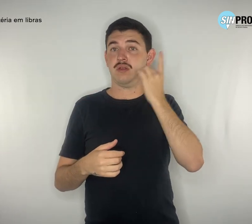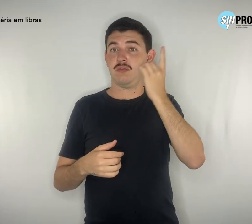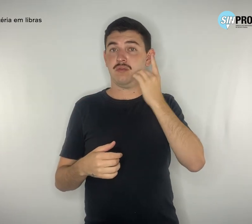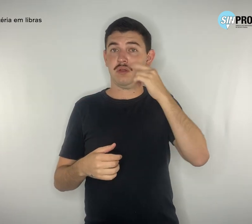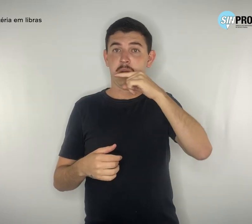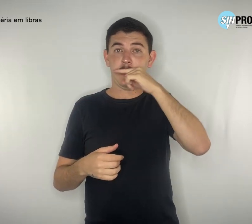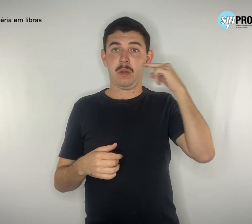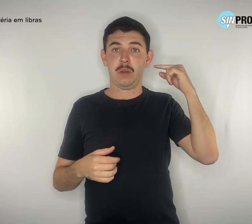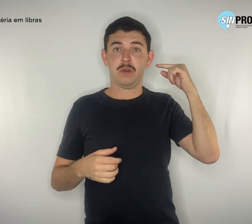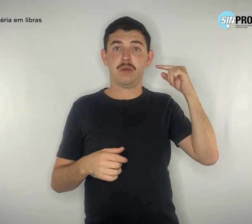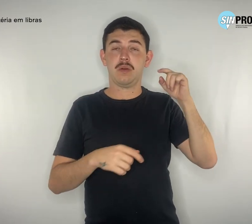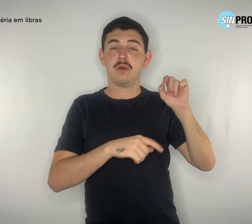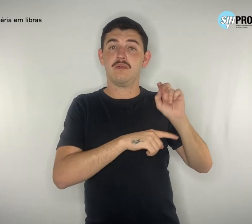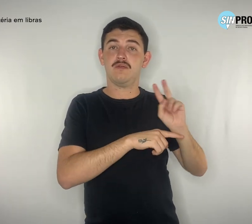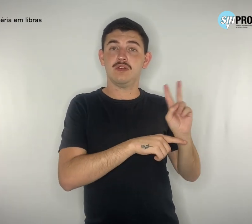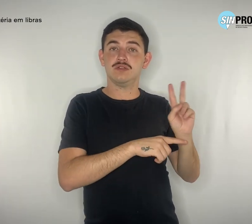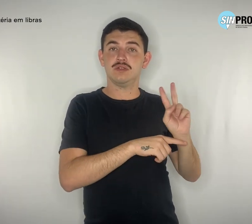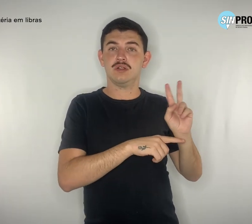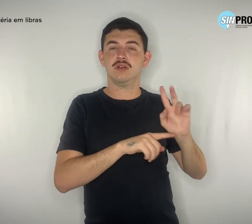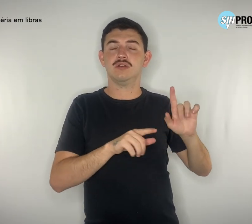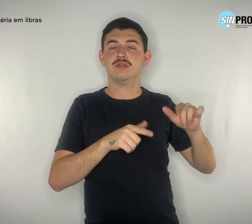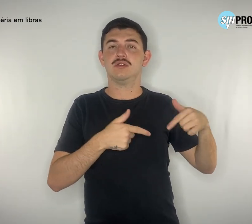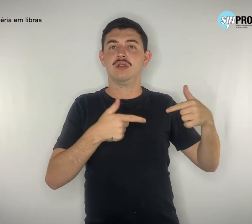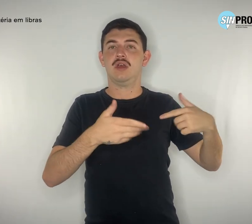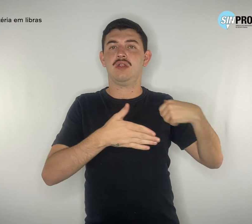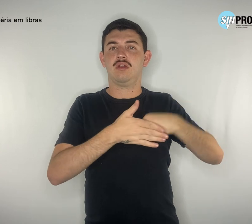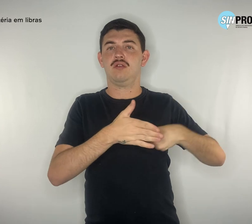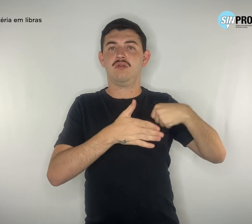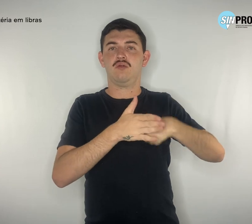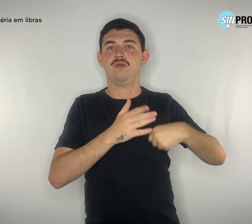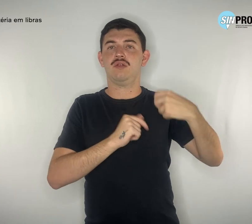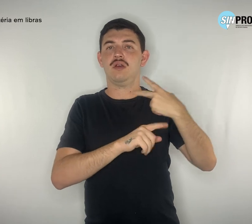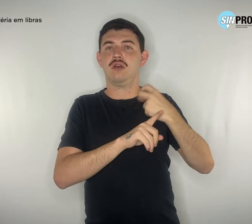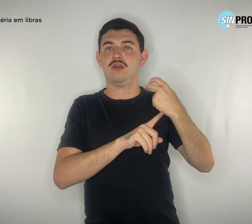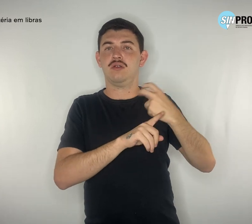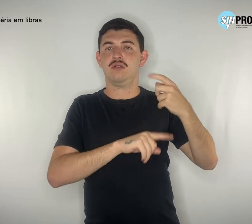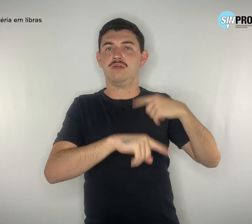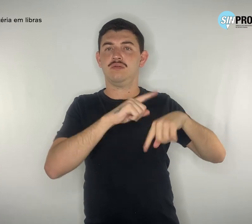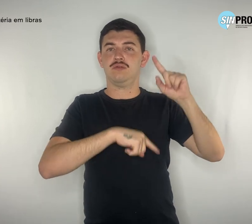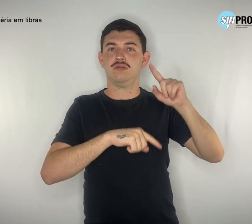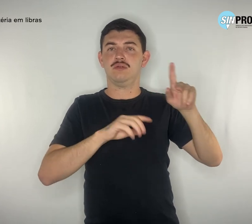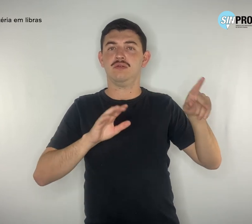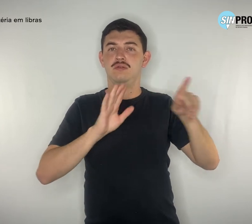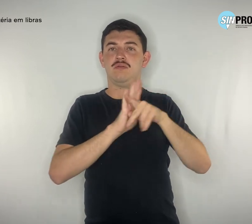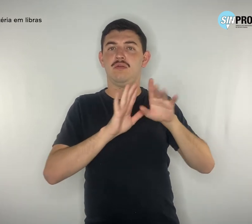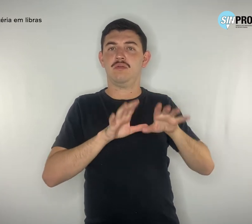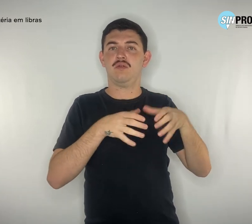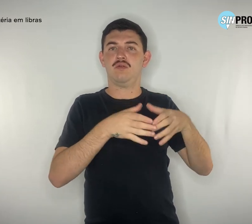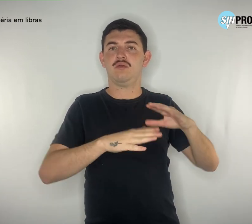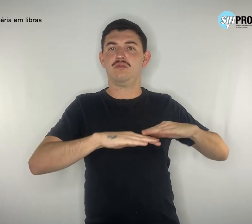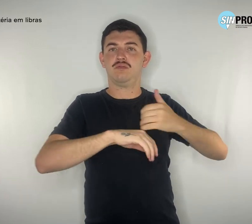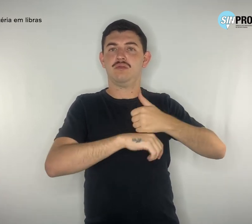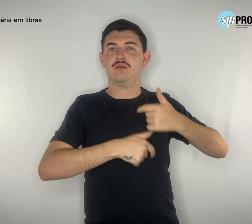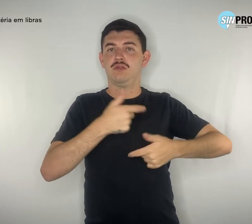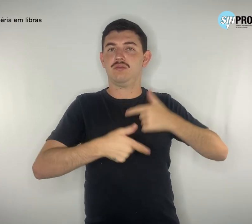Vigilante nas lutas, conquistas e vitórias da categoria docente, que sempre